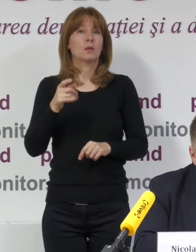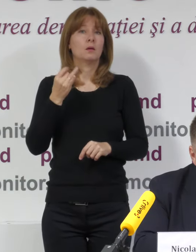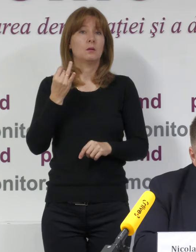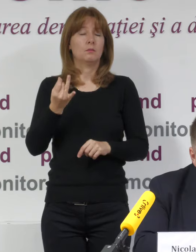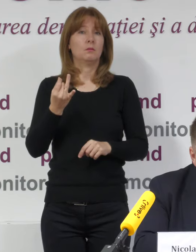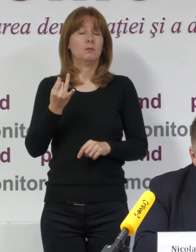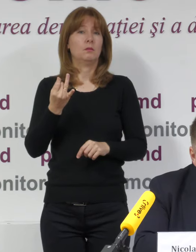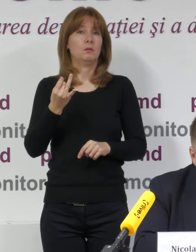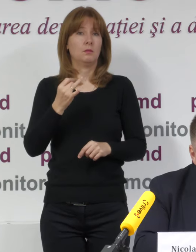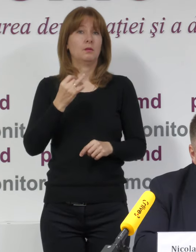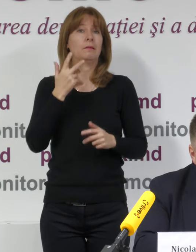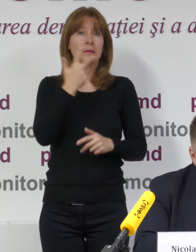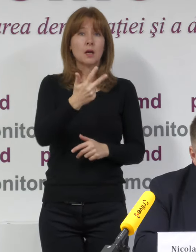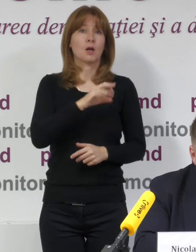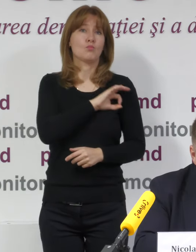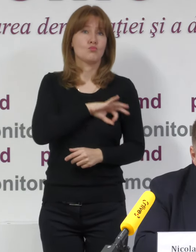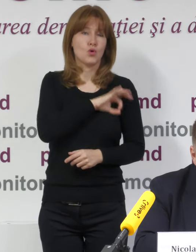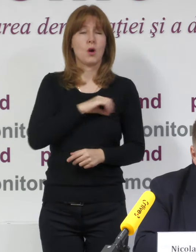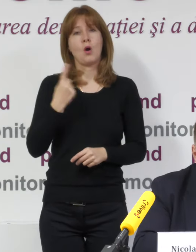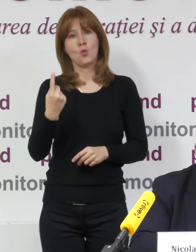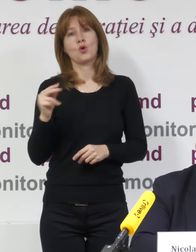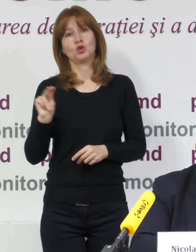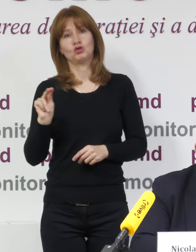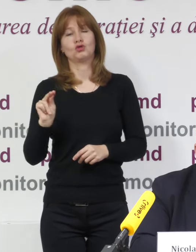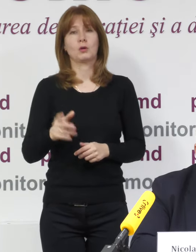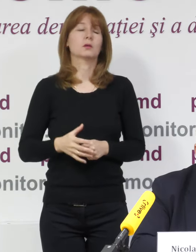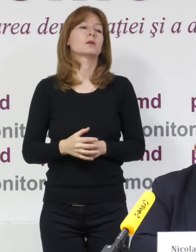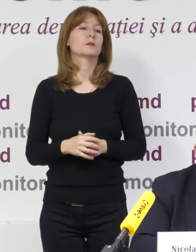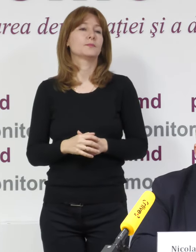fapt trei de la Buiucani și una de la Ciocana. Deci,